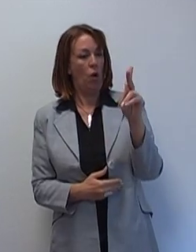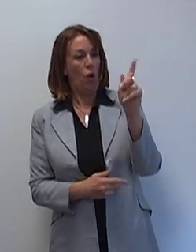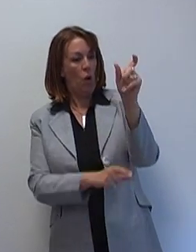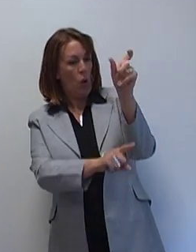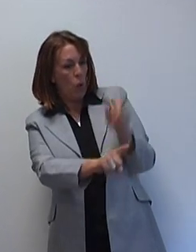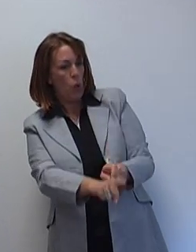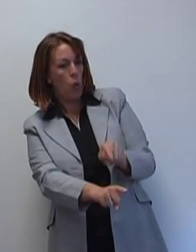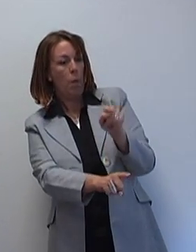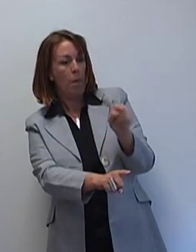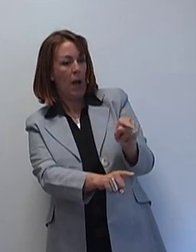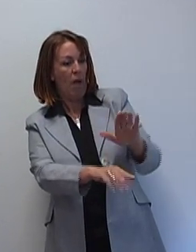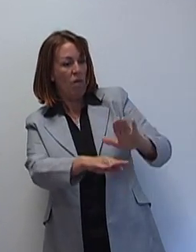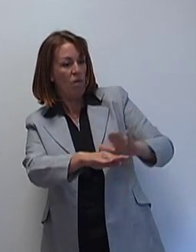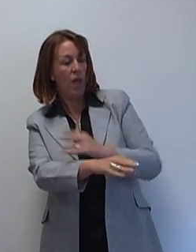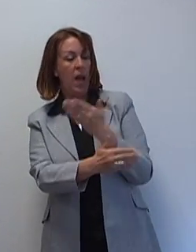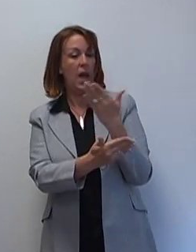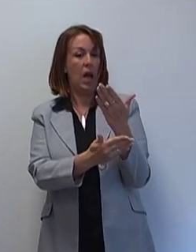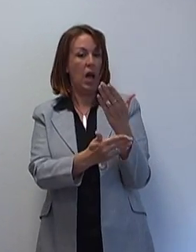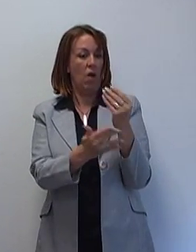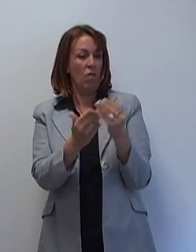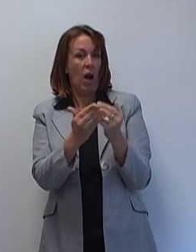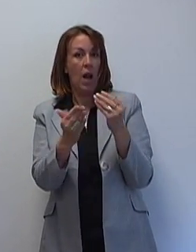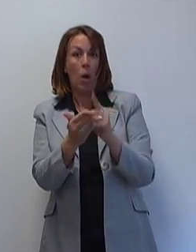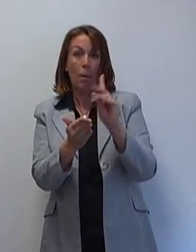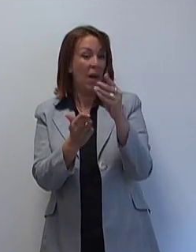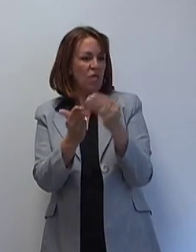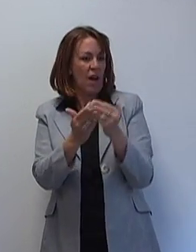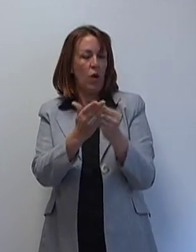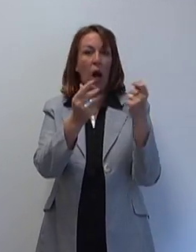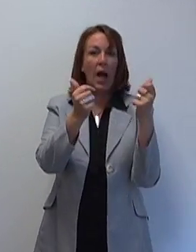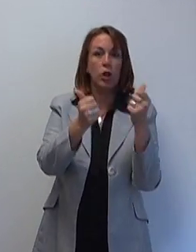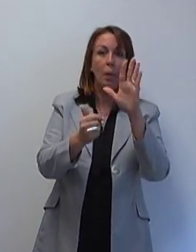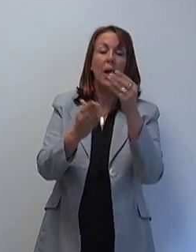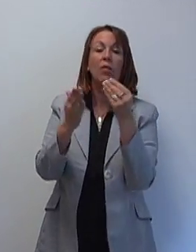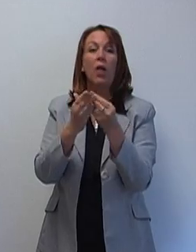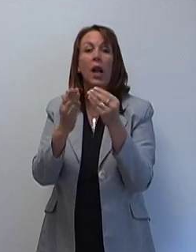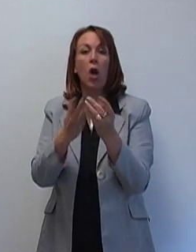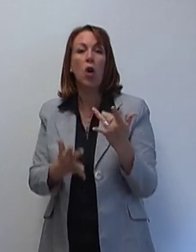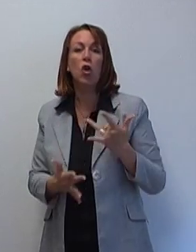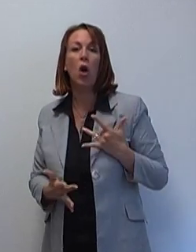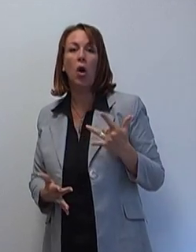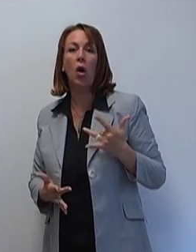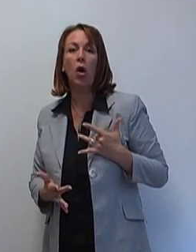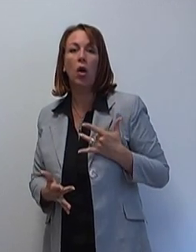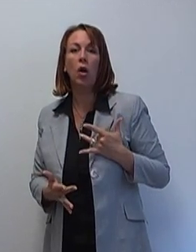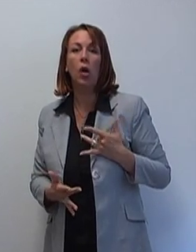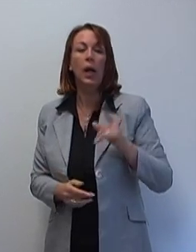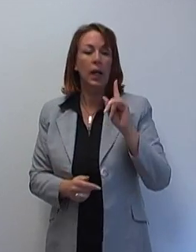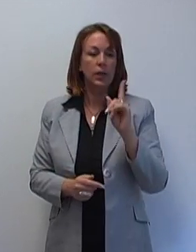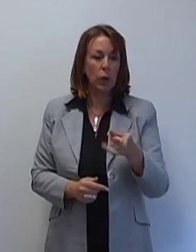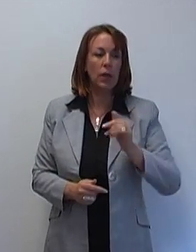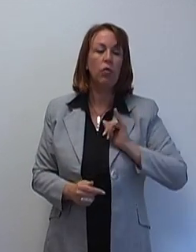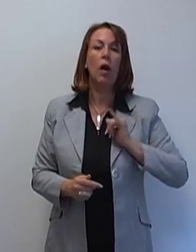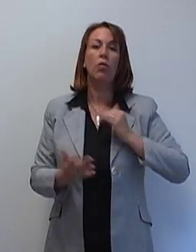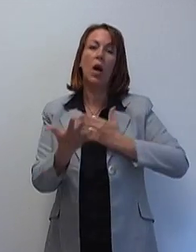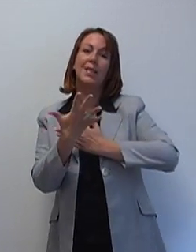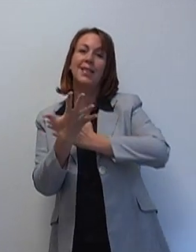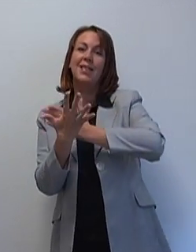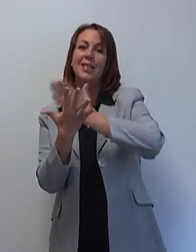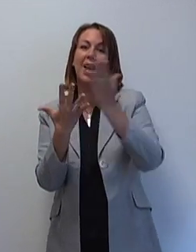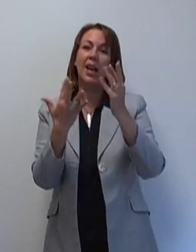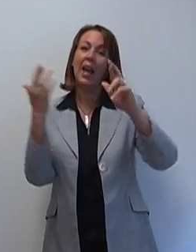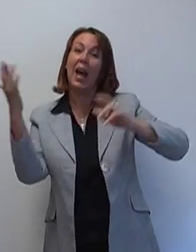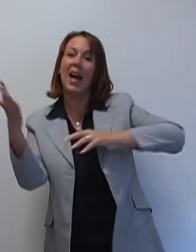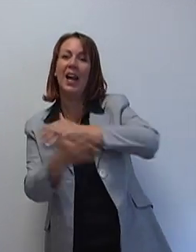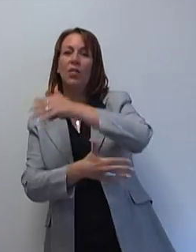'économie et qui fait une révolution de valeurs, pour ne plus parler des valeurs d'argent, mais des valeurs de cœur. Et donc on s'est dit qu'il fallait sans doute mener